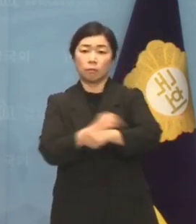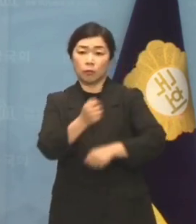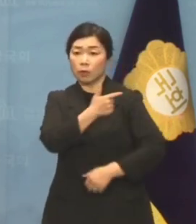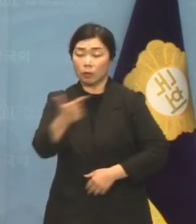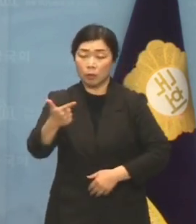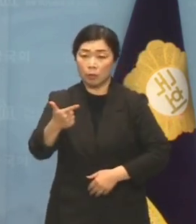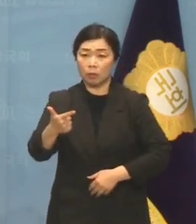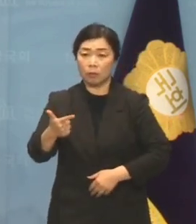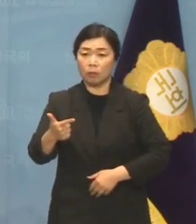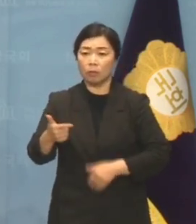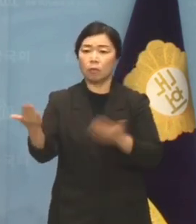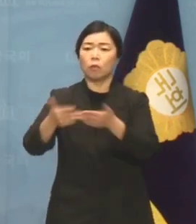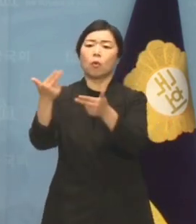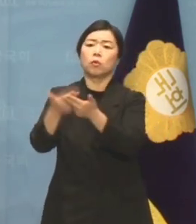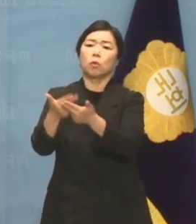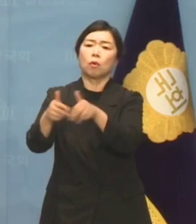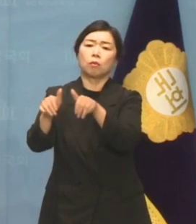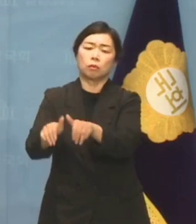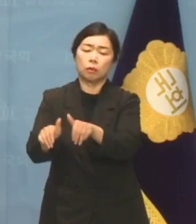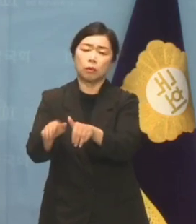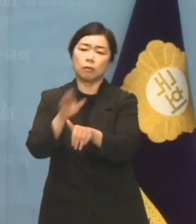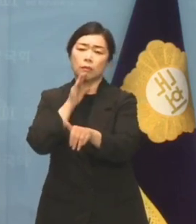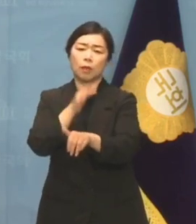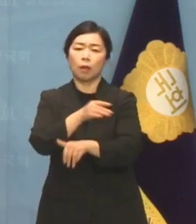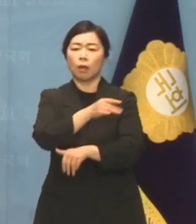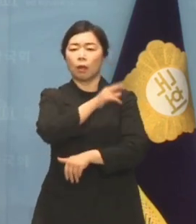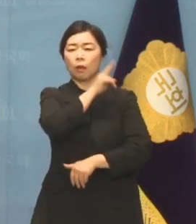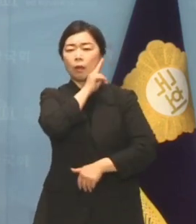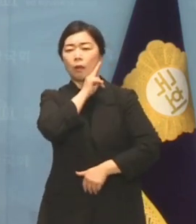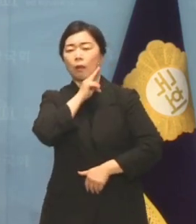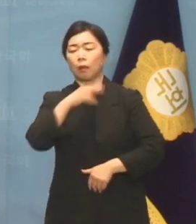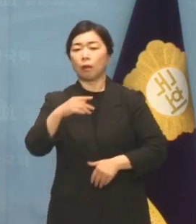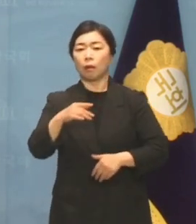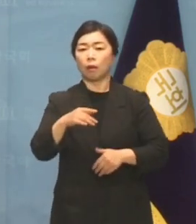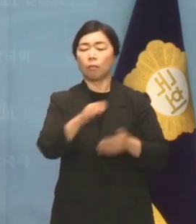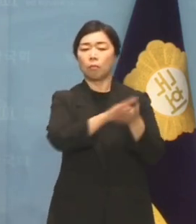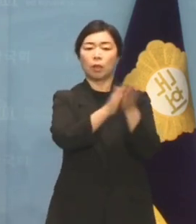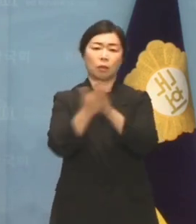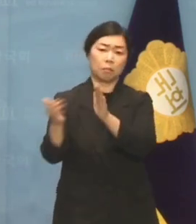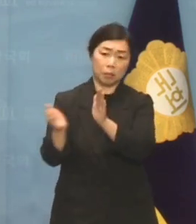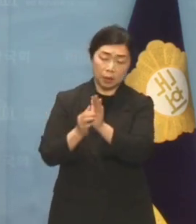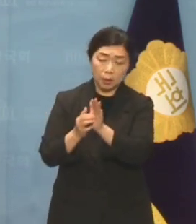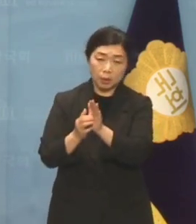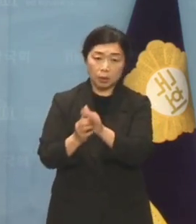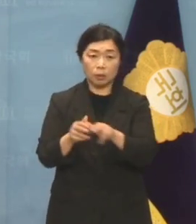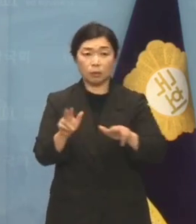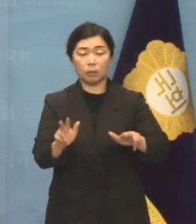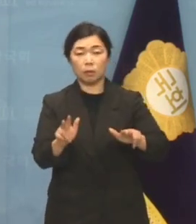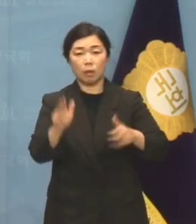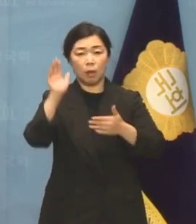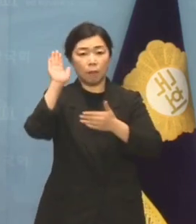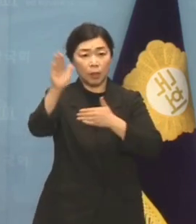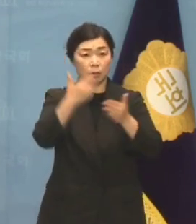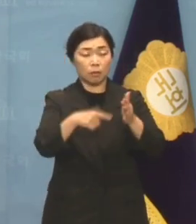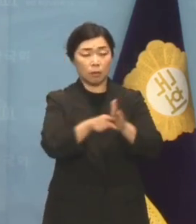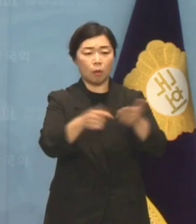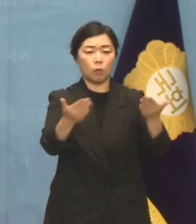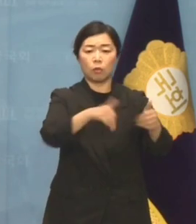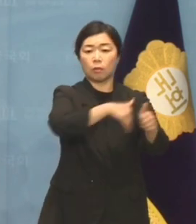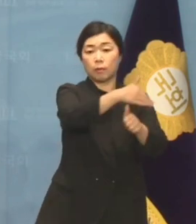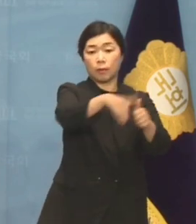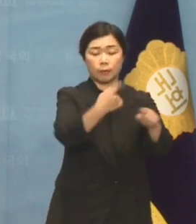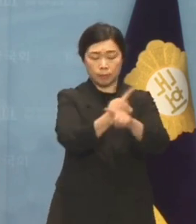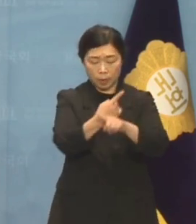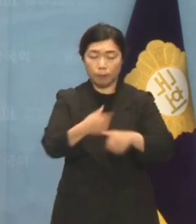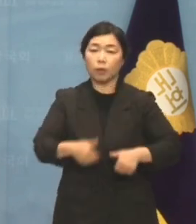세습으로 귀족노조로 진화하기까지 했습니다. 지금은 무엇보다 미래세대를 위한 노동개혁이